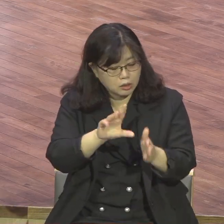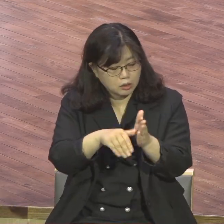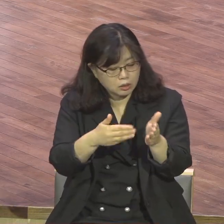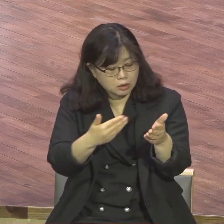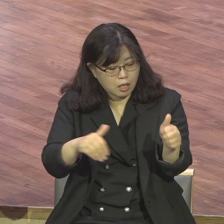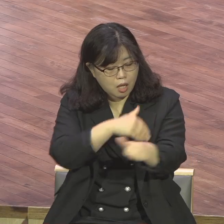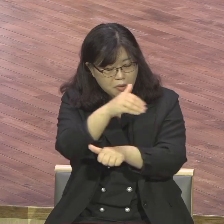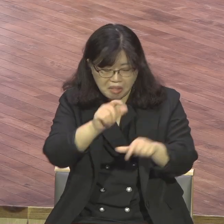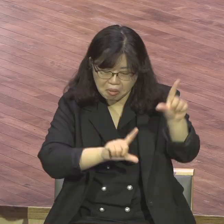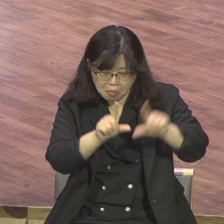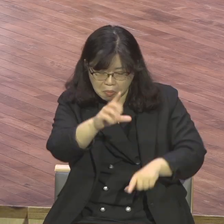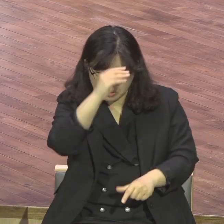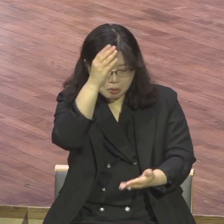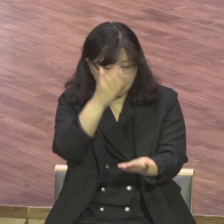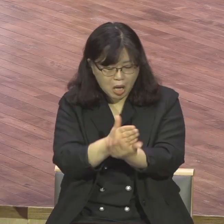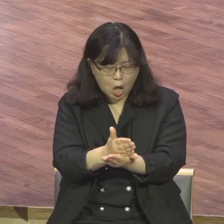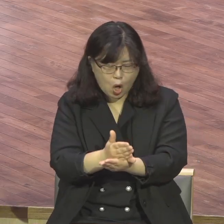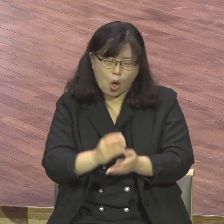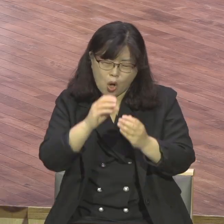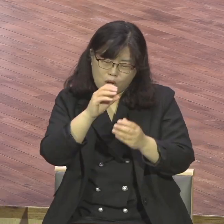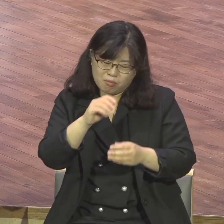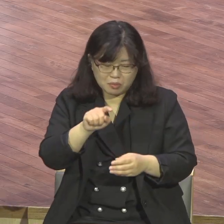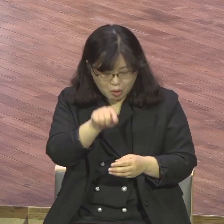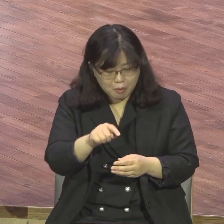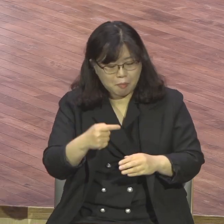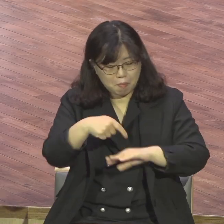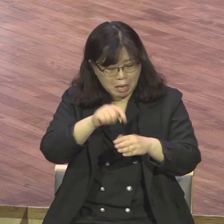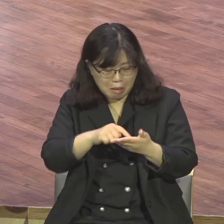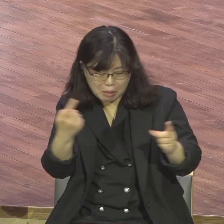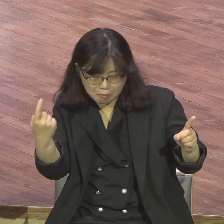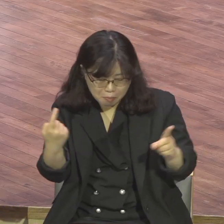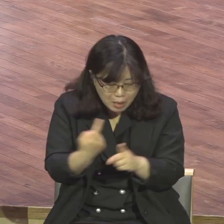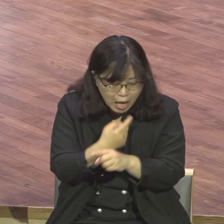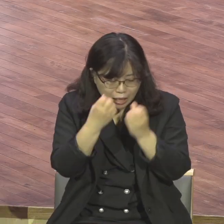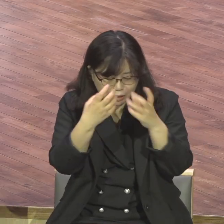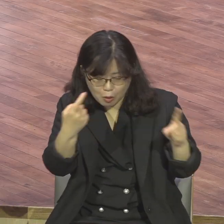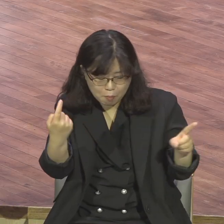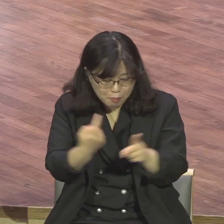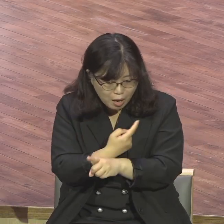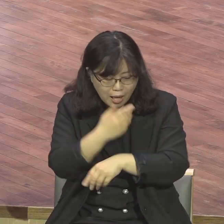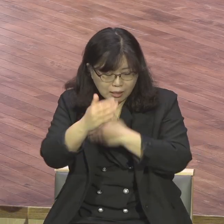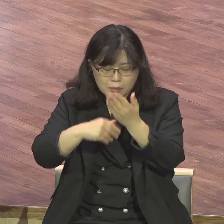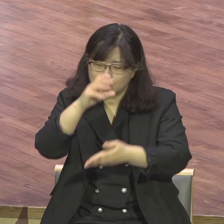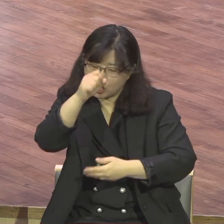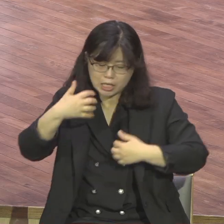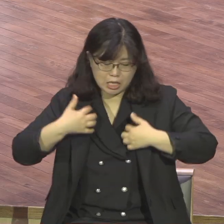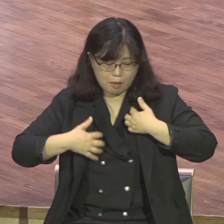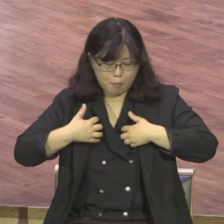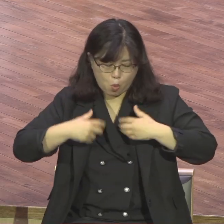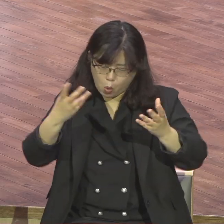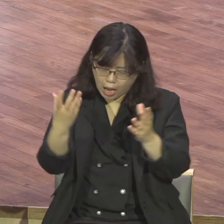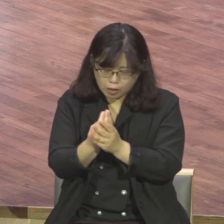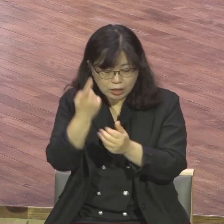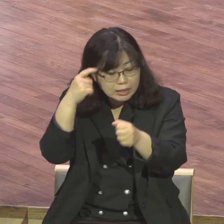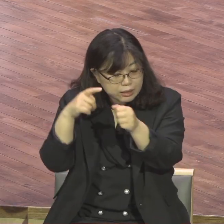함으로 변화를 받아 하나님이 선하시고 기뻐하시고 온전하신 뜻이 무엇인지 분별하도록 하라